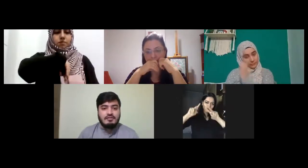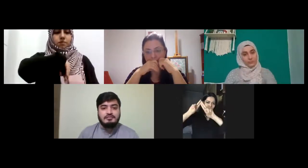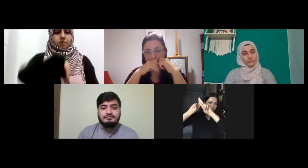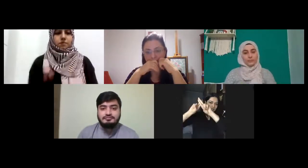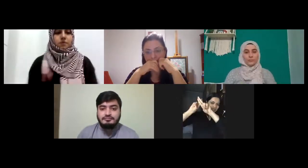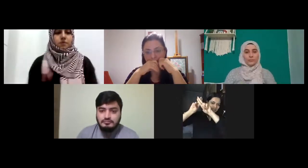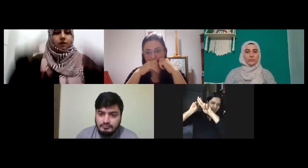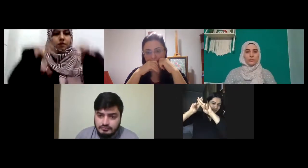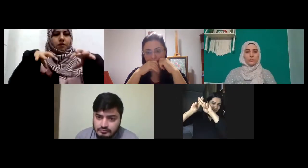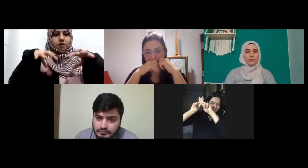yıldız